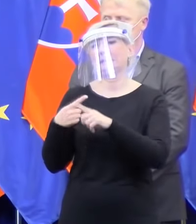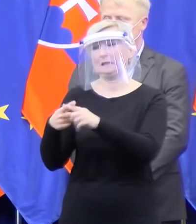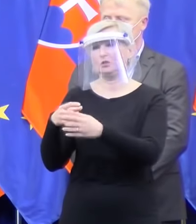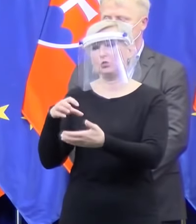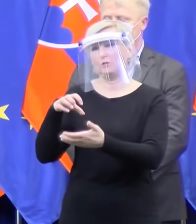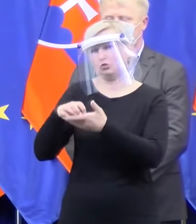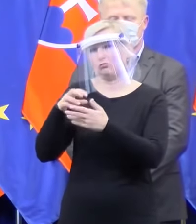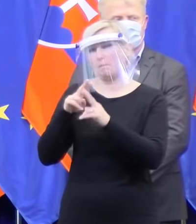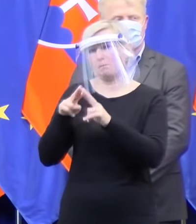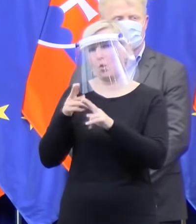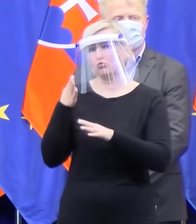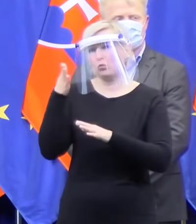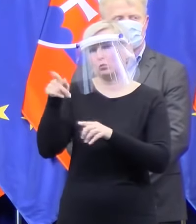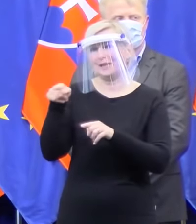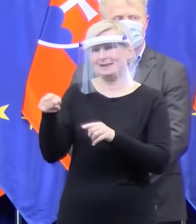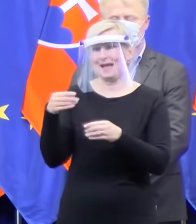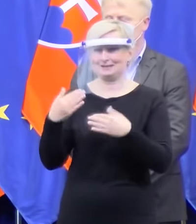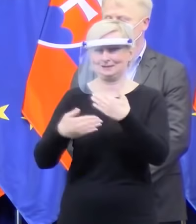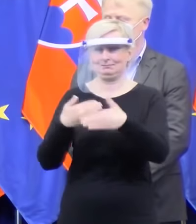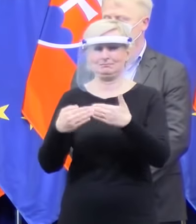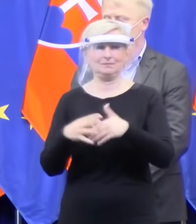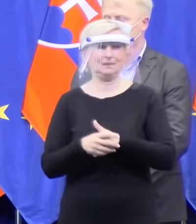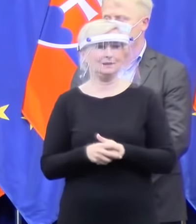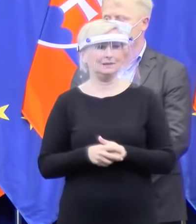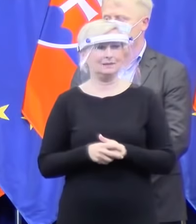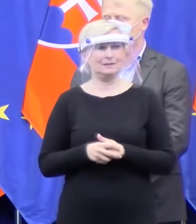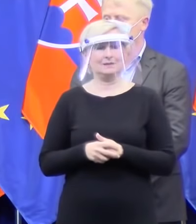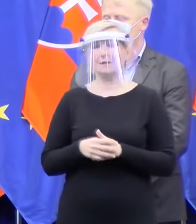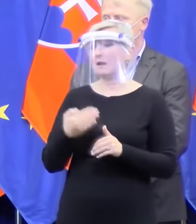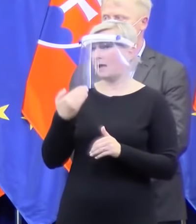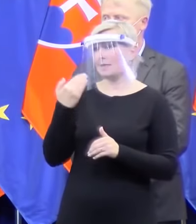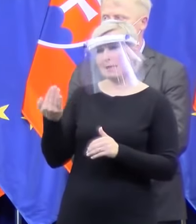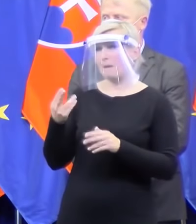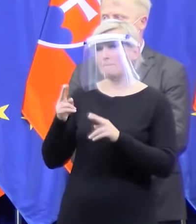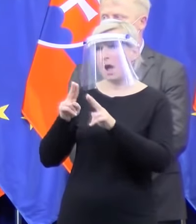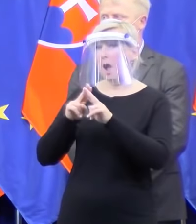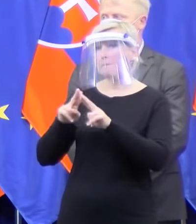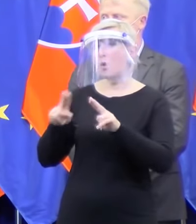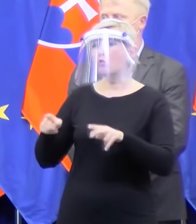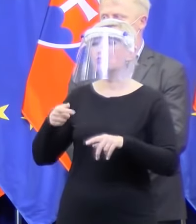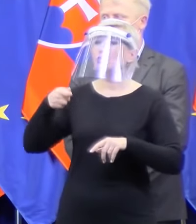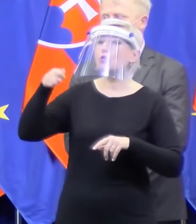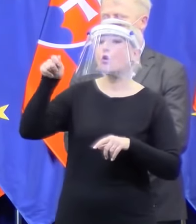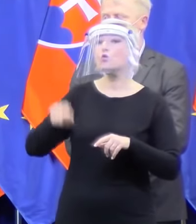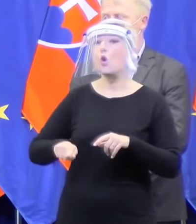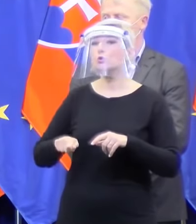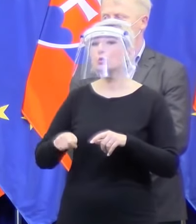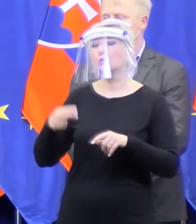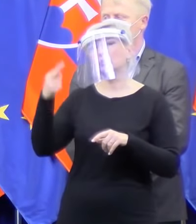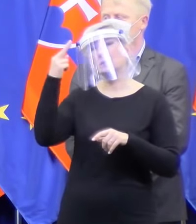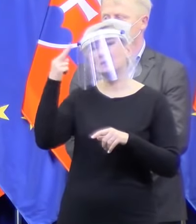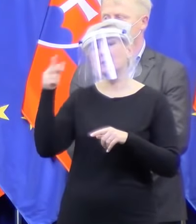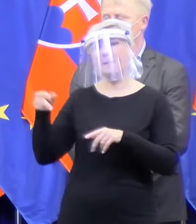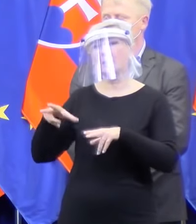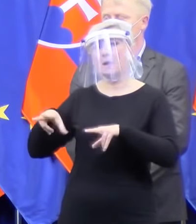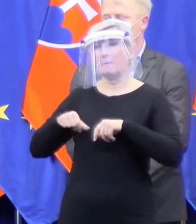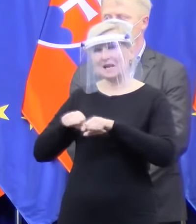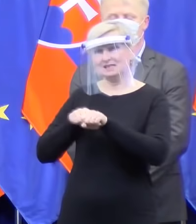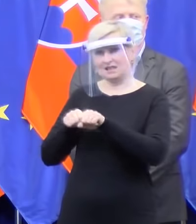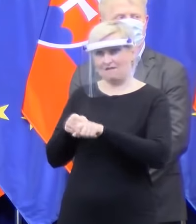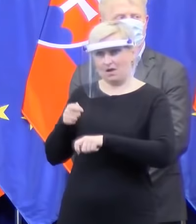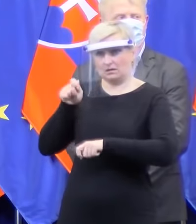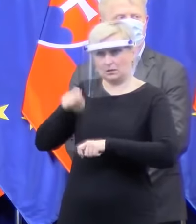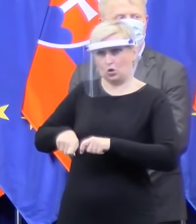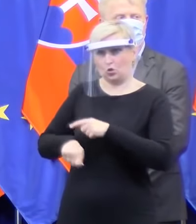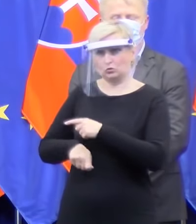nakoniec. To znamená, že dneska vám radia a nemajú možnosť rozhodovať, je to potom na vás. Či sa s tým stotočnite alebo nie? Samozrejme, ale však vlastne